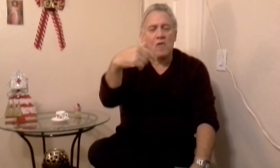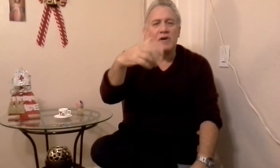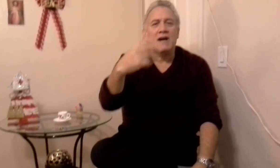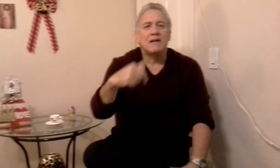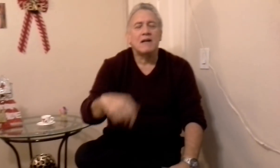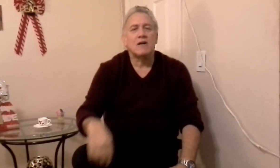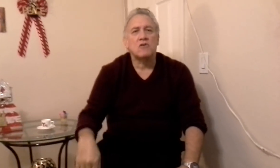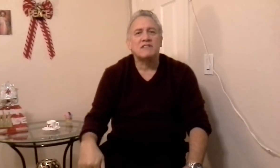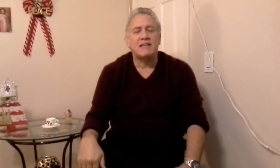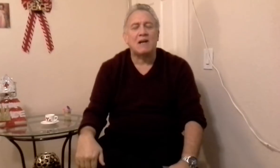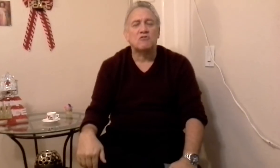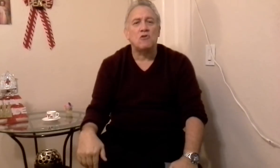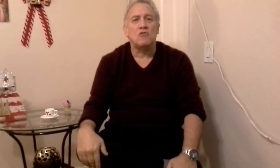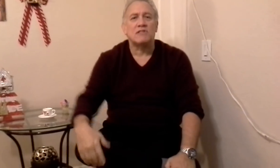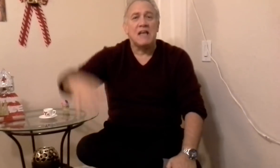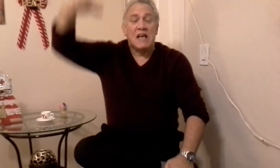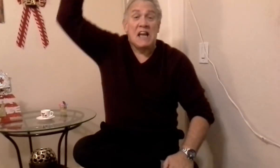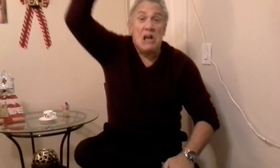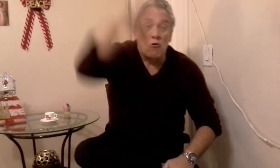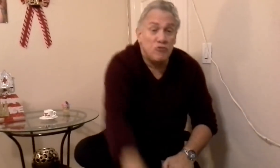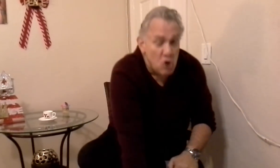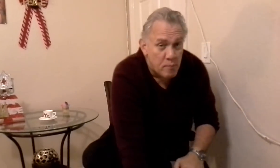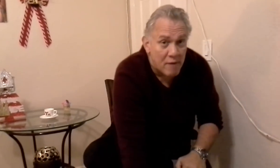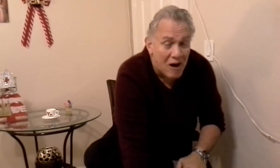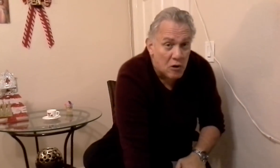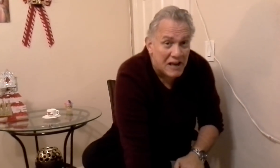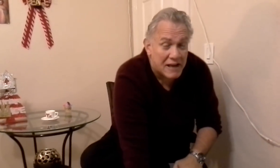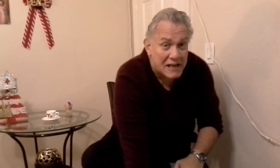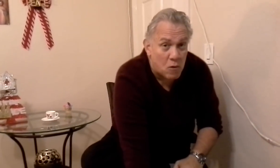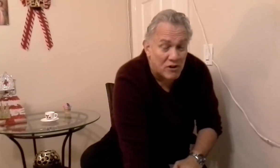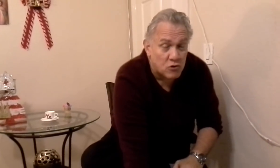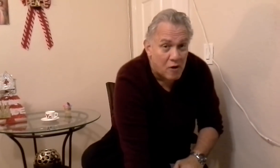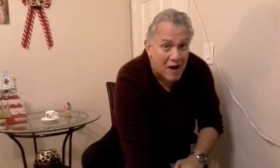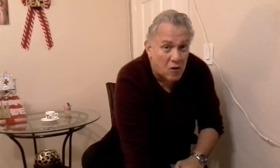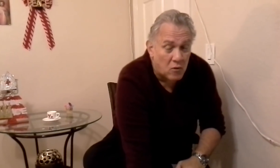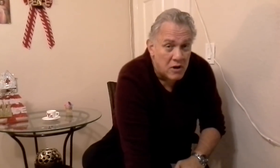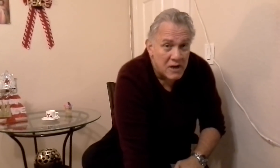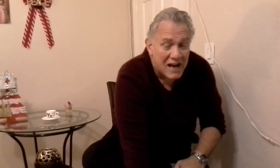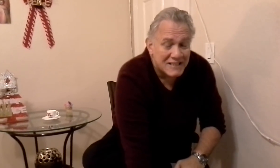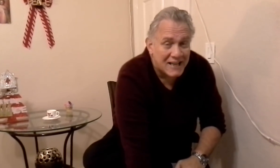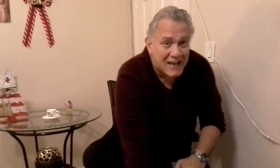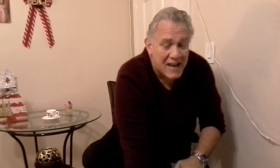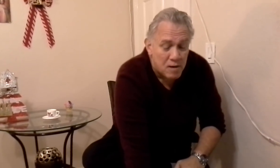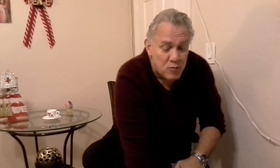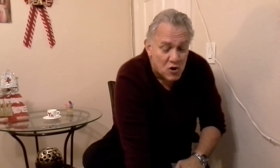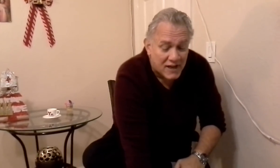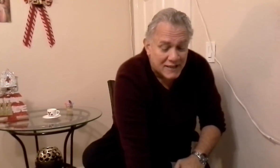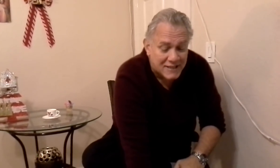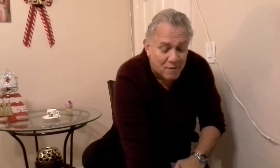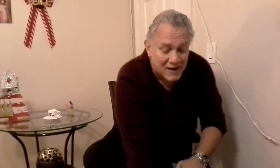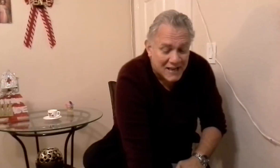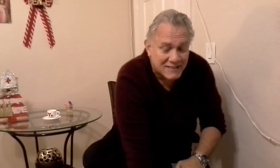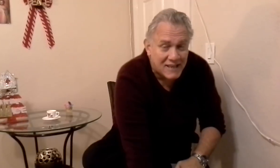ora, cierra los ojos, y lo hundió para abajo, y le aguantó abajo, hasta que él vio que estaba casi